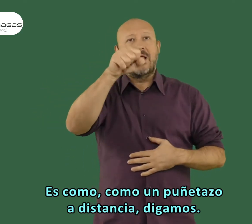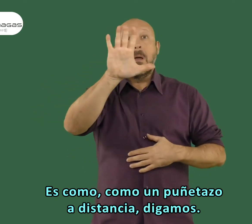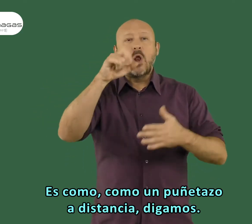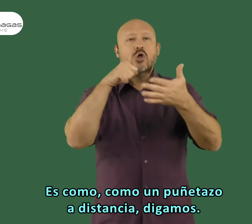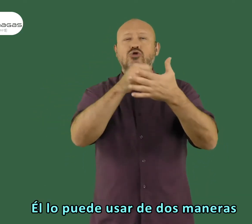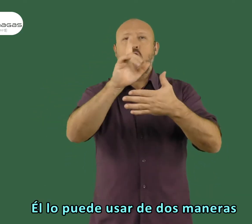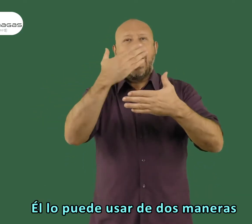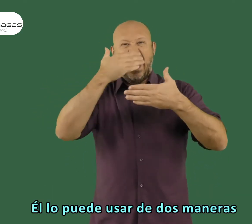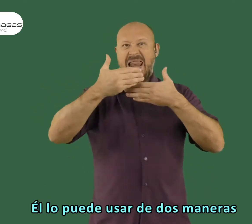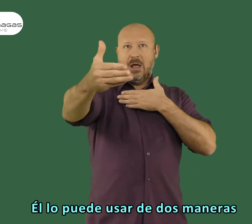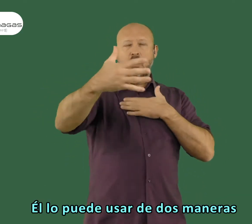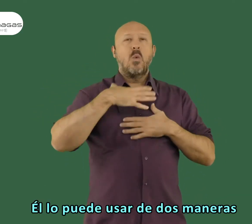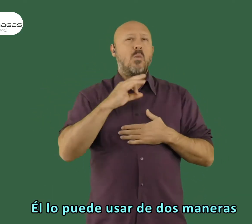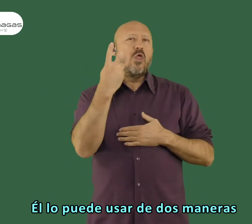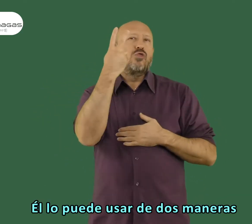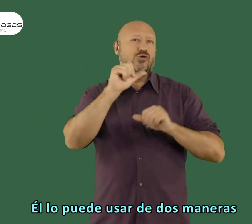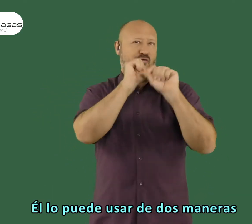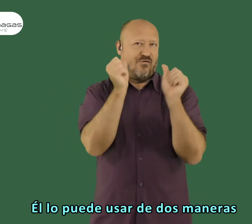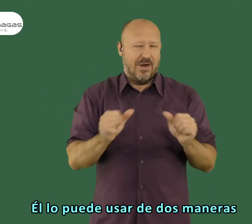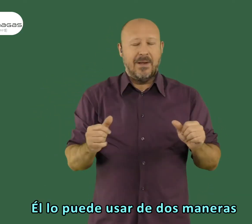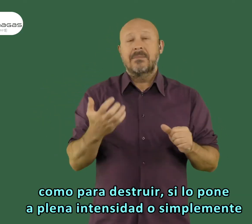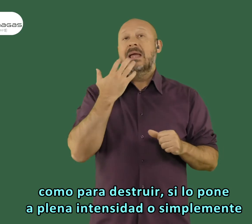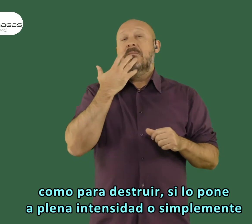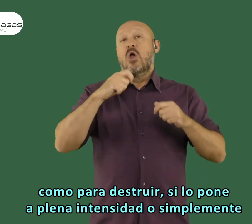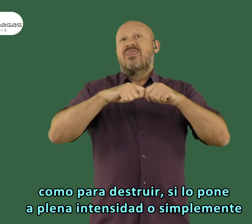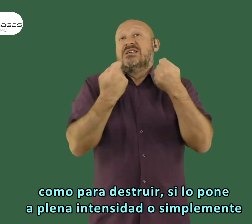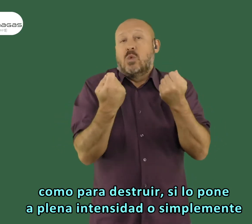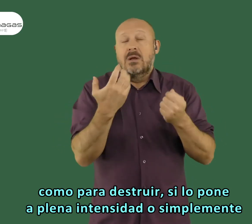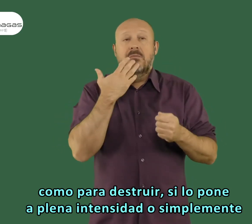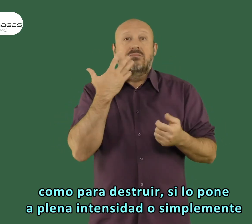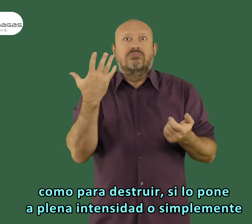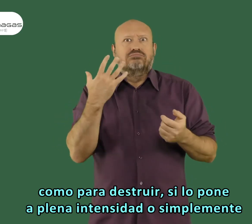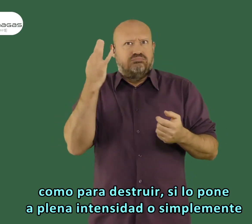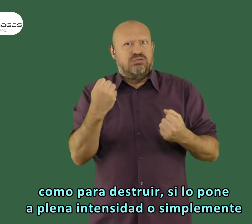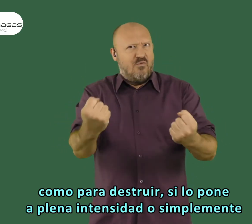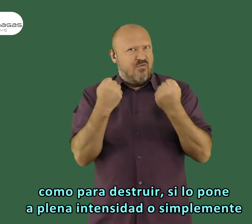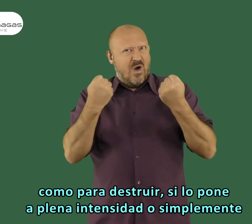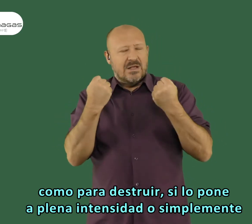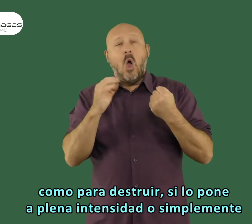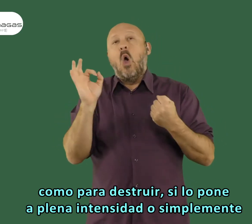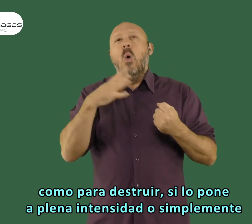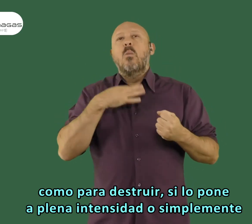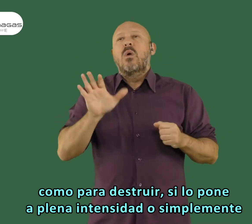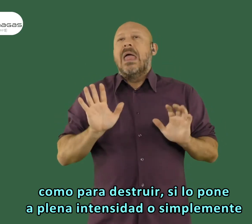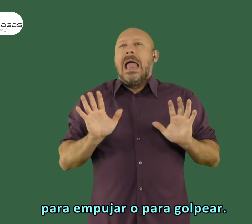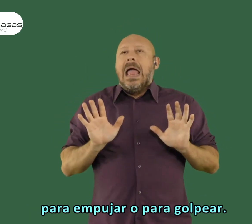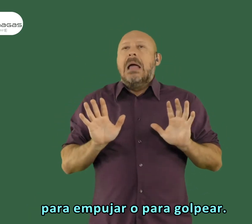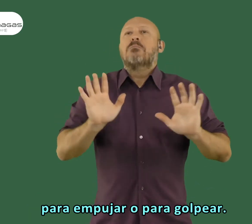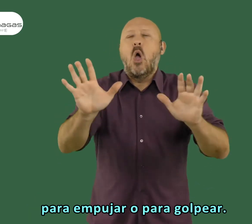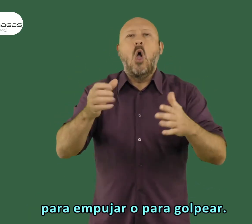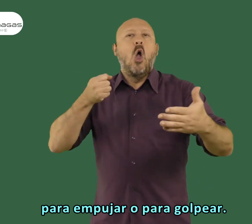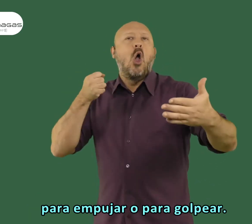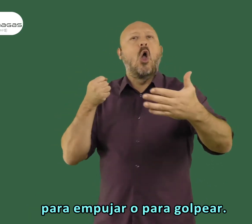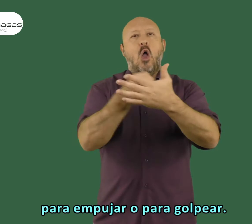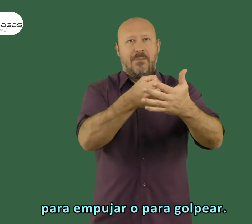puñetazo a distancia, digamos. O sea, él lo puede usar de dos maneras, como para destruir, si lo pone a plena intensidad, o simplemente para